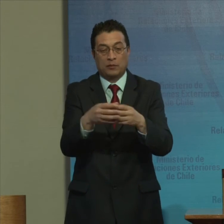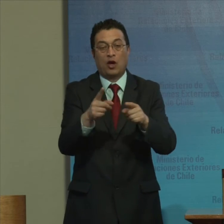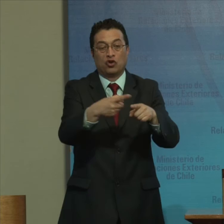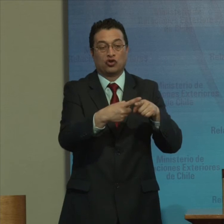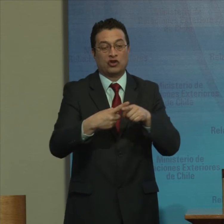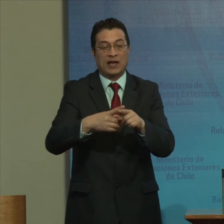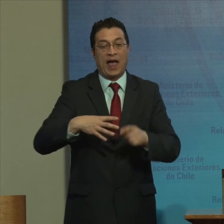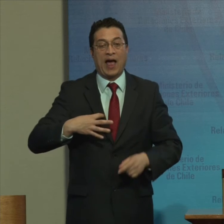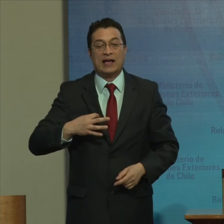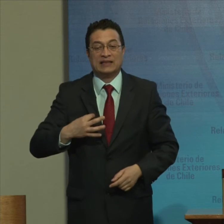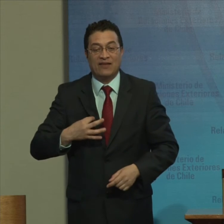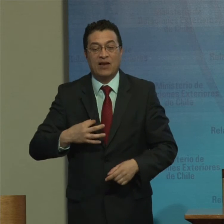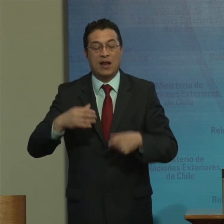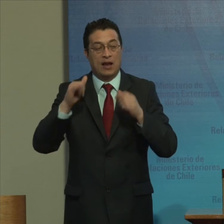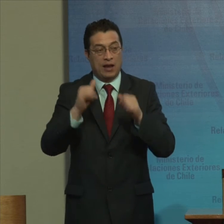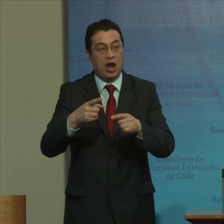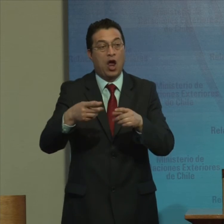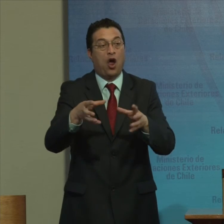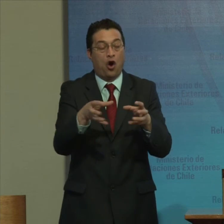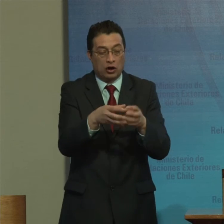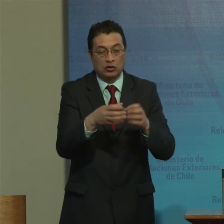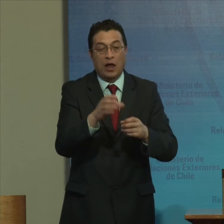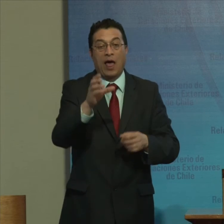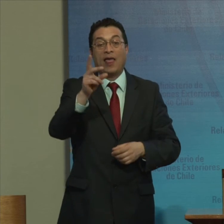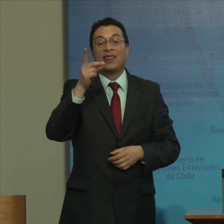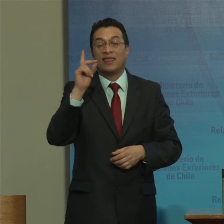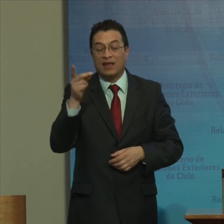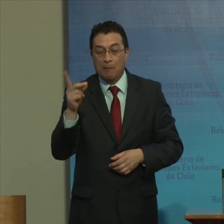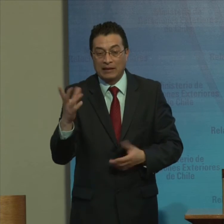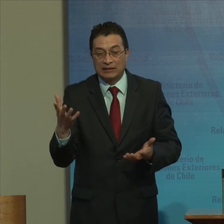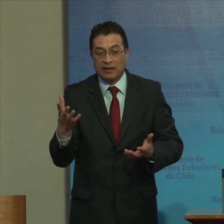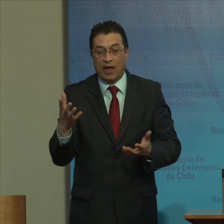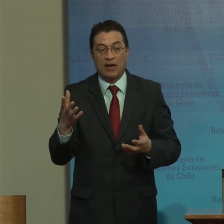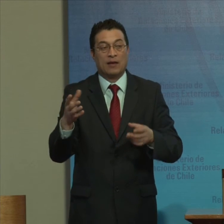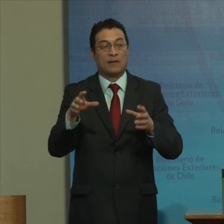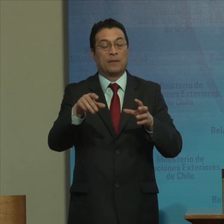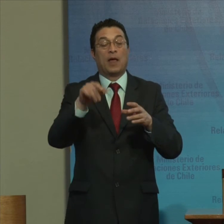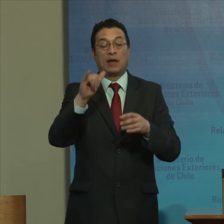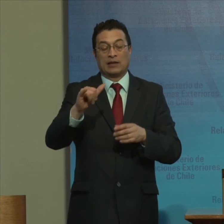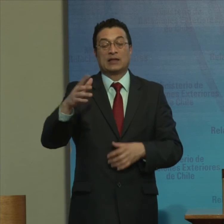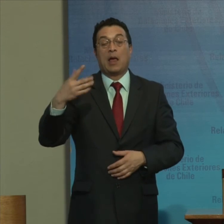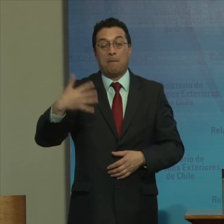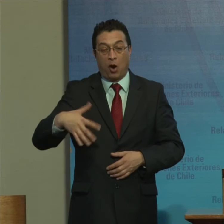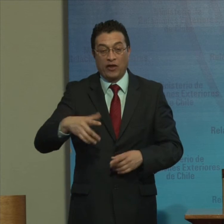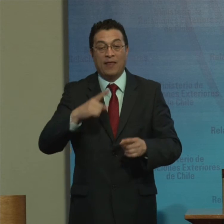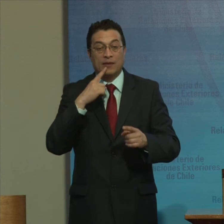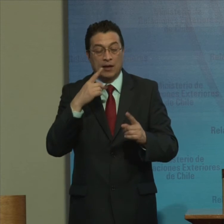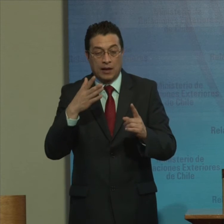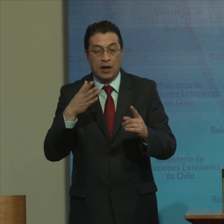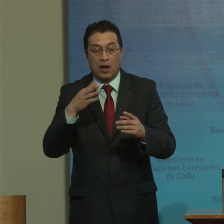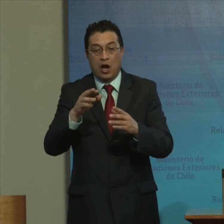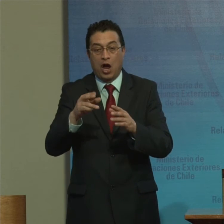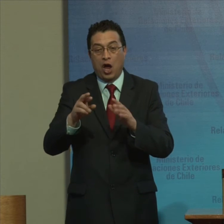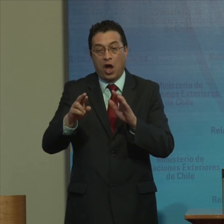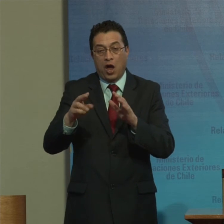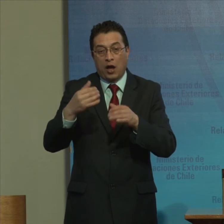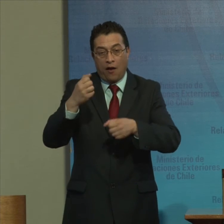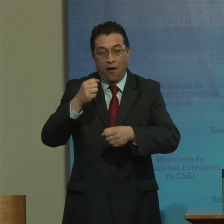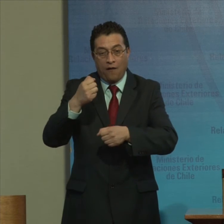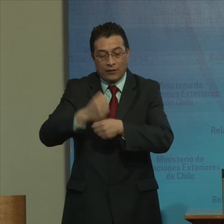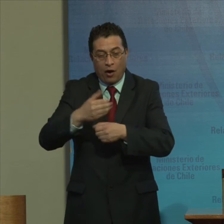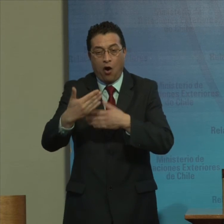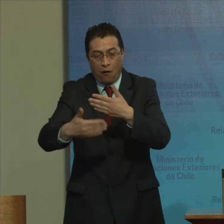De la sociedad civil Organización De las personas Con discapacidad Es importante El rol complementario De las